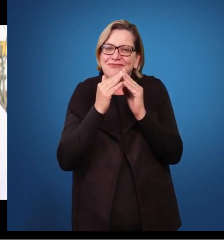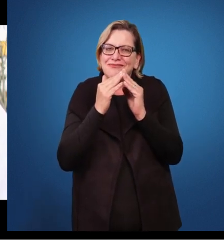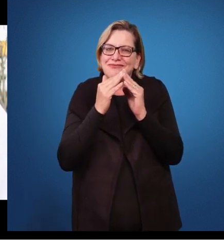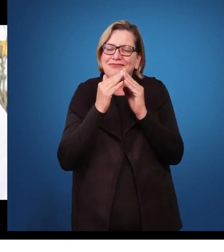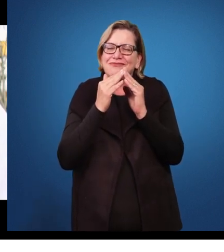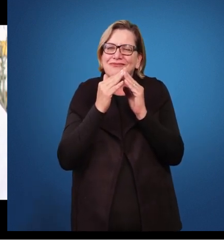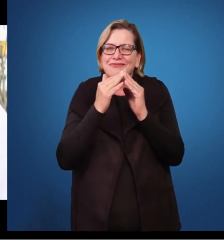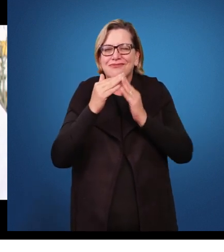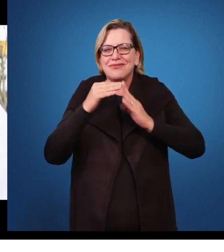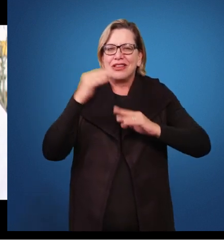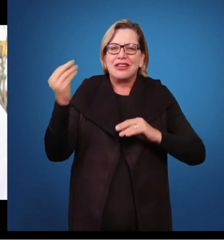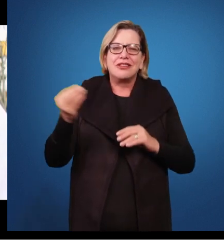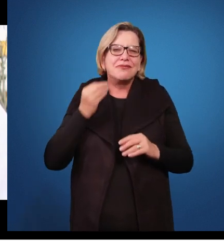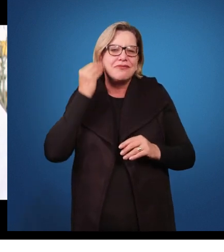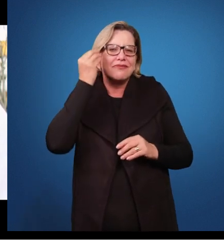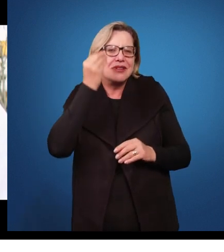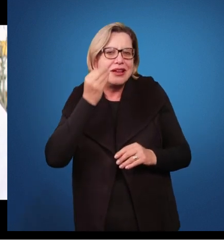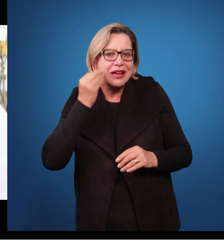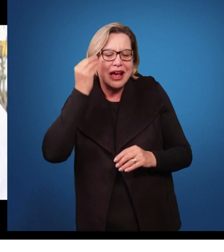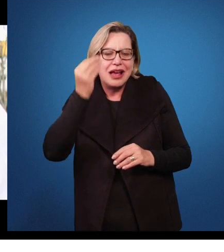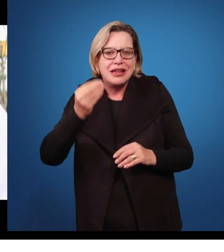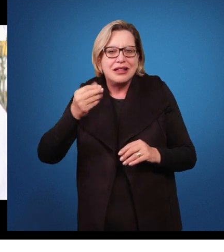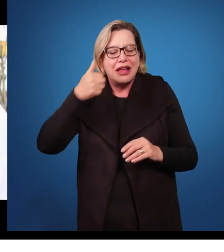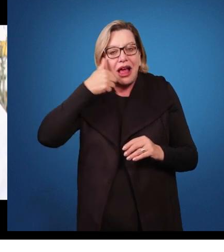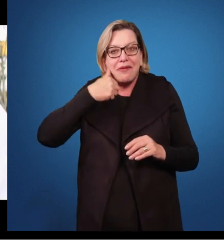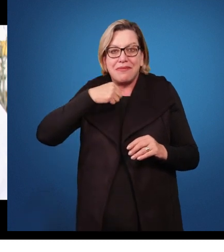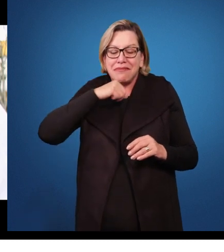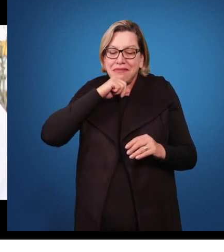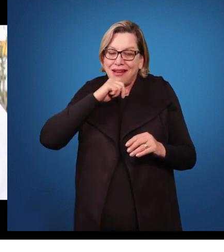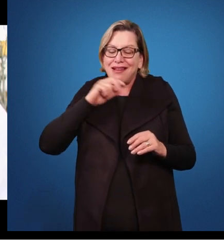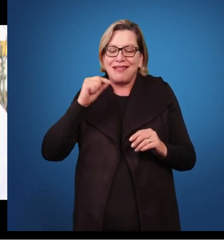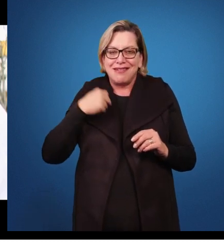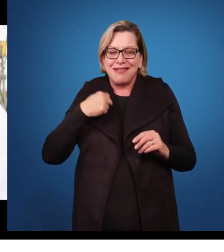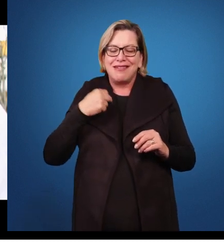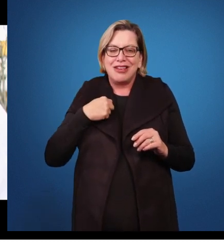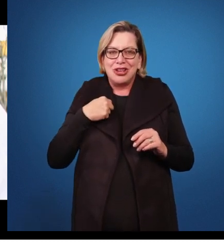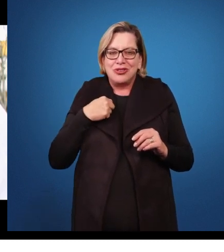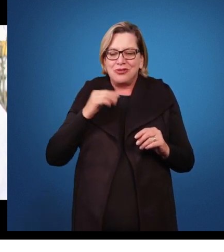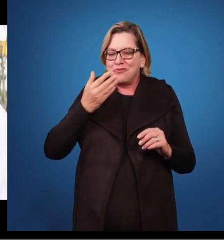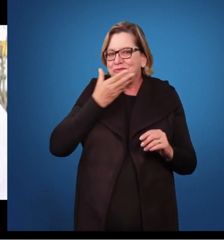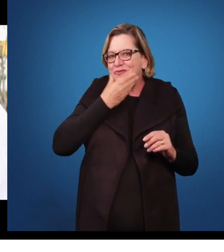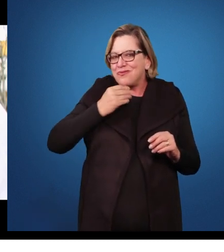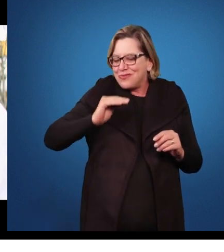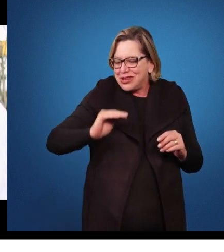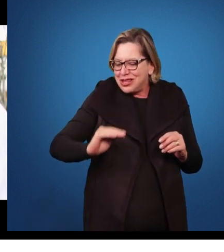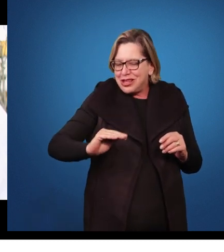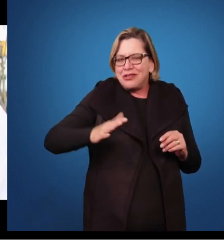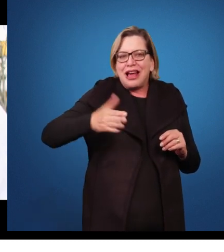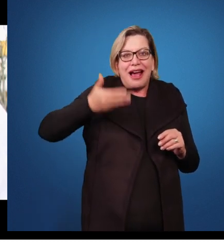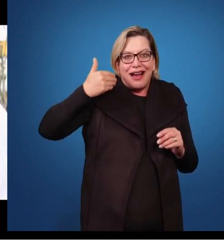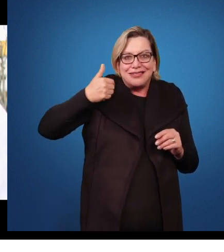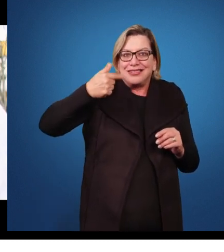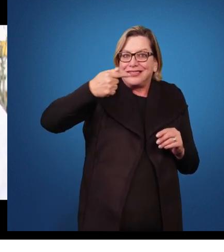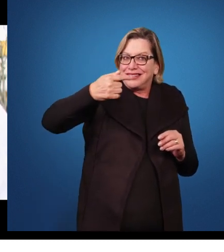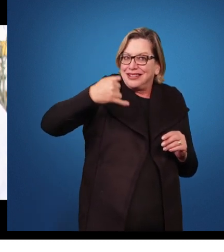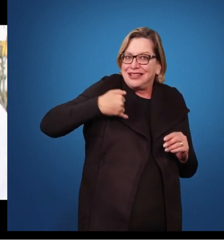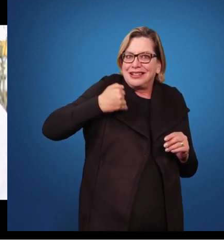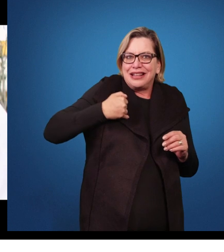ao vivenciar a experiência de ser mãe de um garotinho, na época de 7 anos, que foi